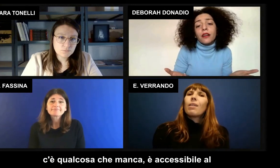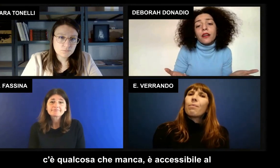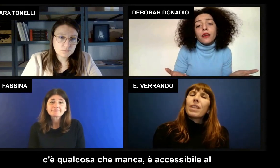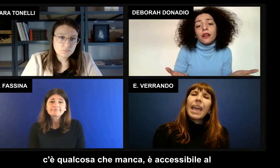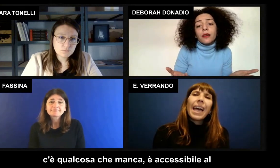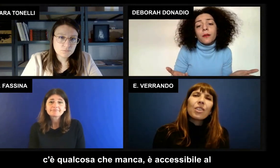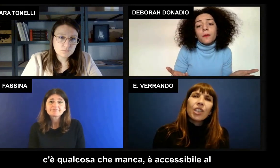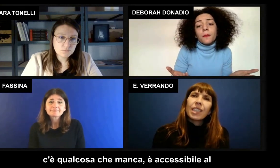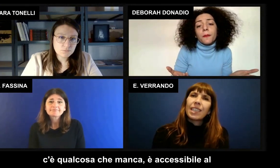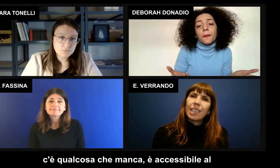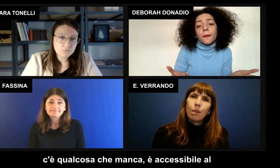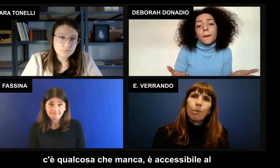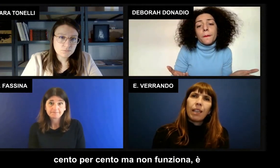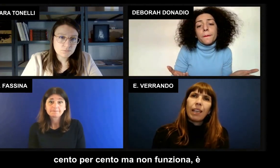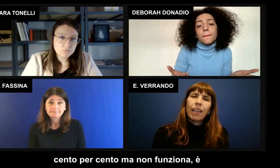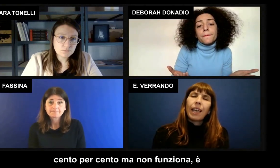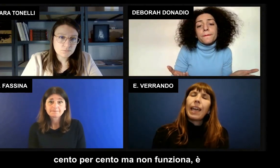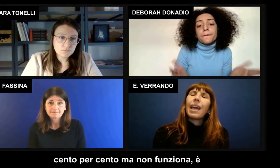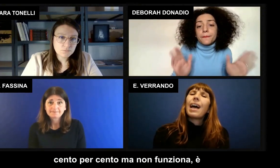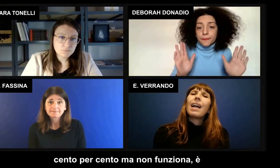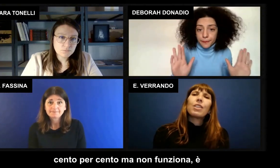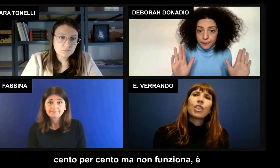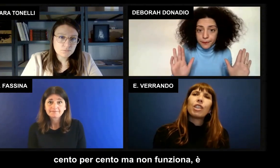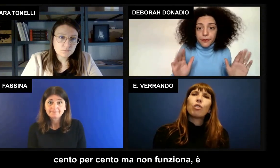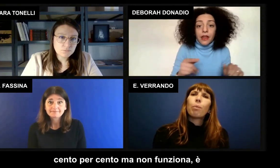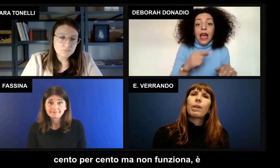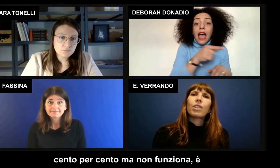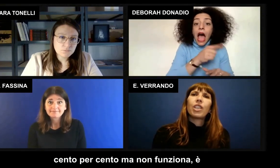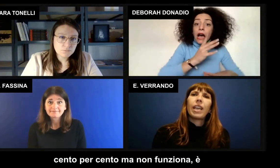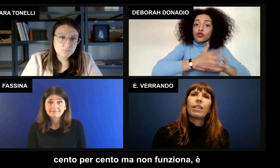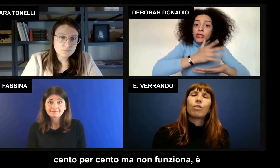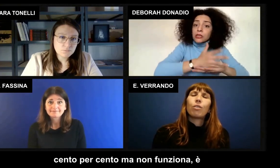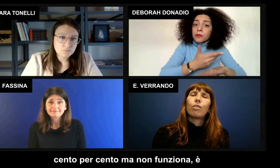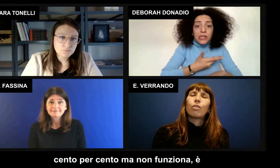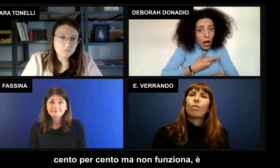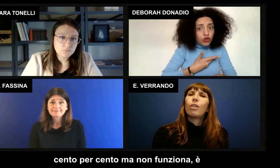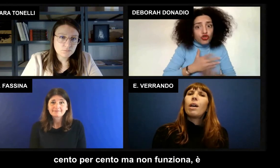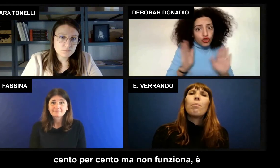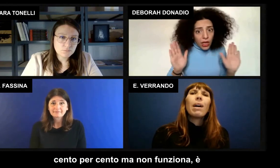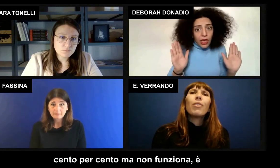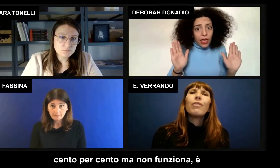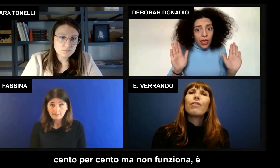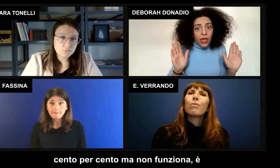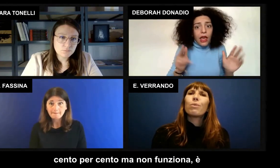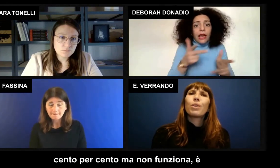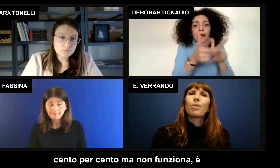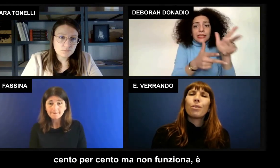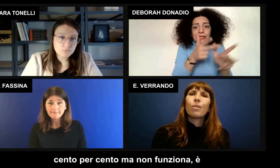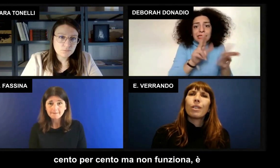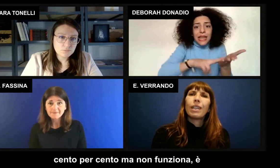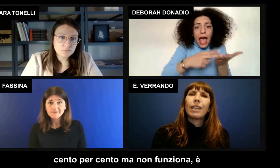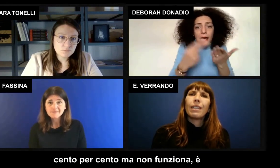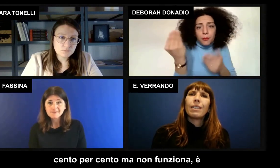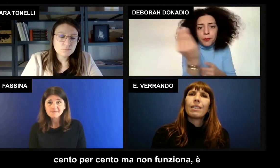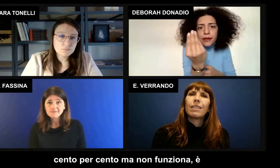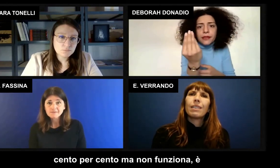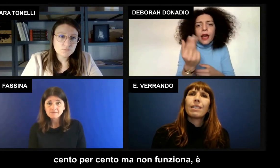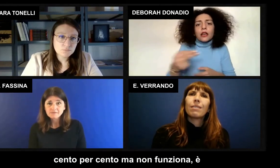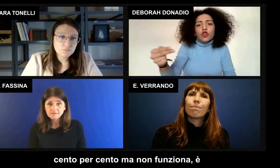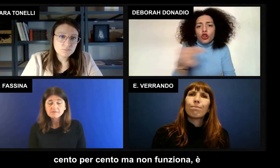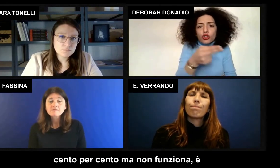è accessibile al cento per cento ma non funziona